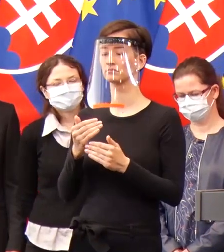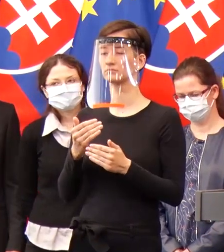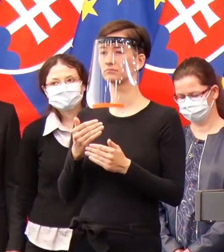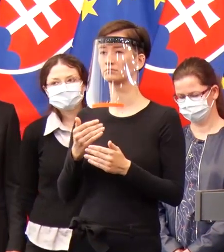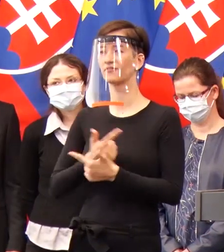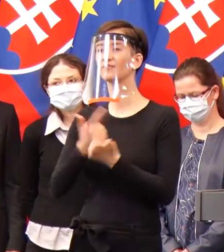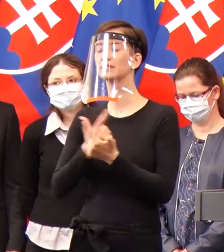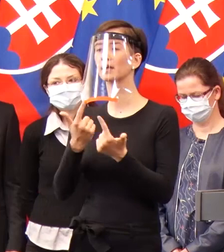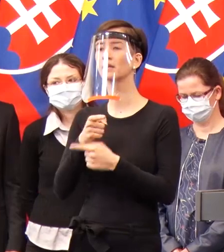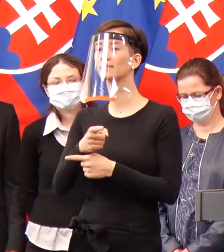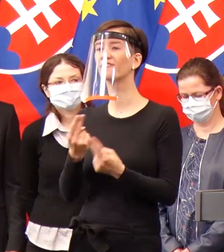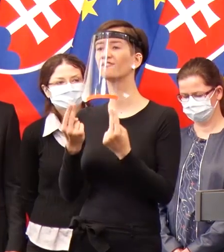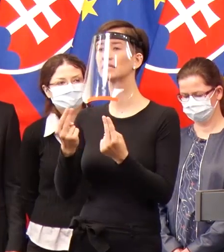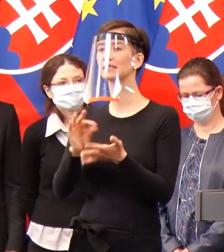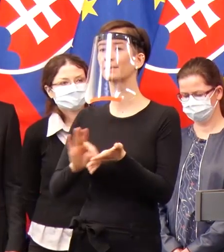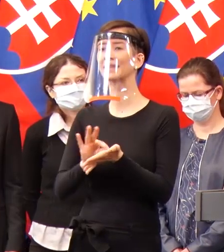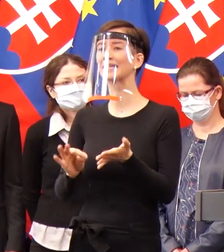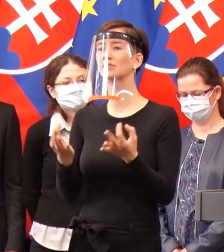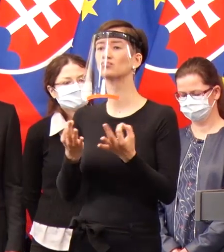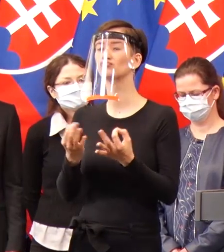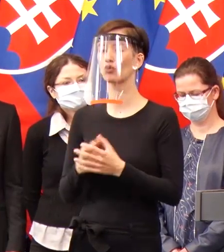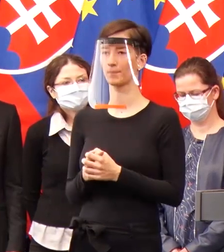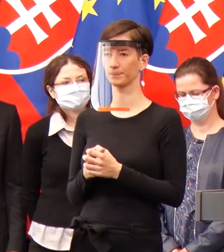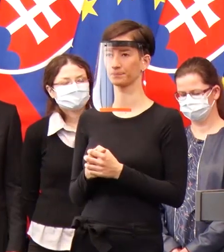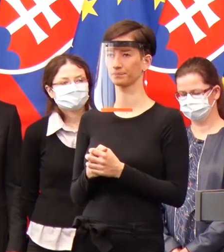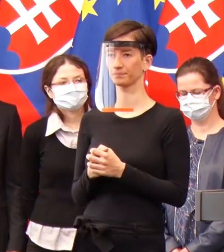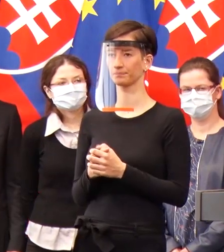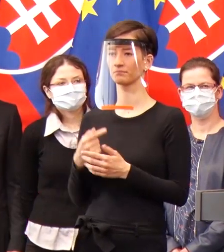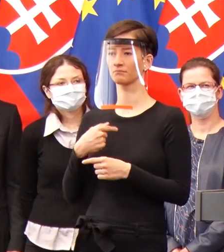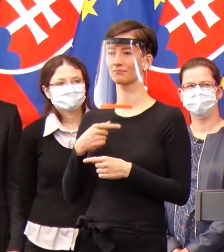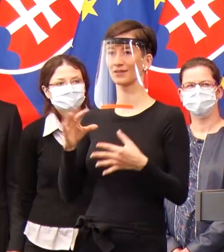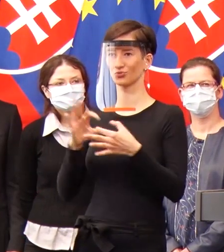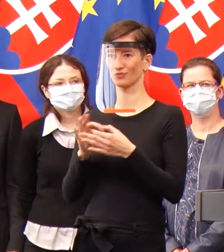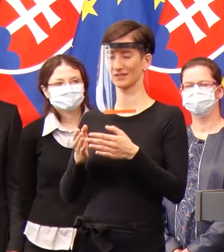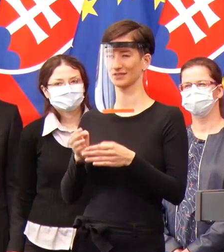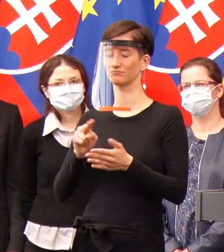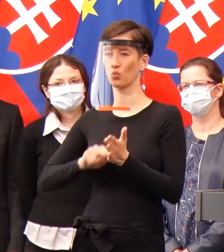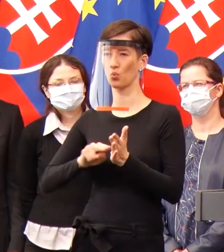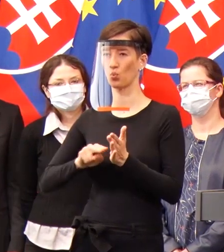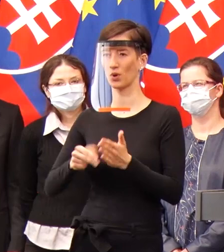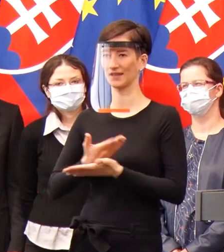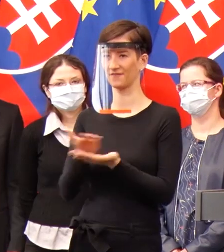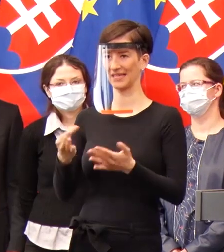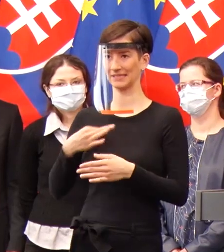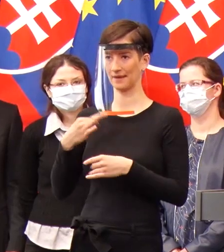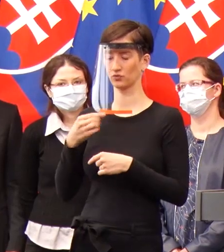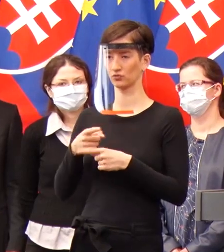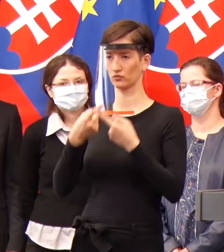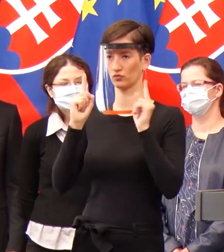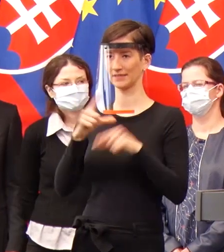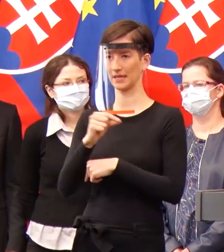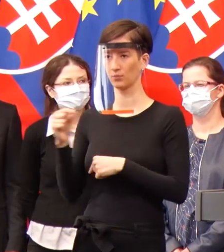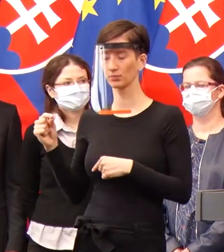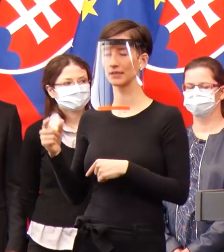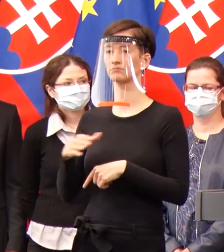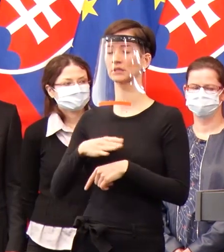význam pre vás tieto testy. Ďakujem za slovo. Takže za úrad verejného zdravotníctva SR a príslušné regionálne úrady verejného zdravotníctva, ktorí